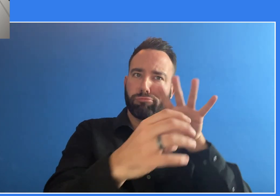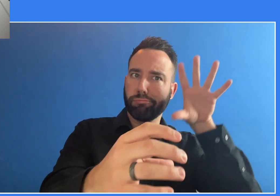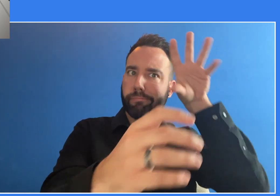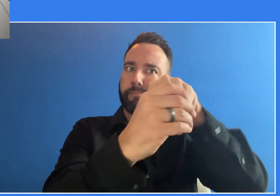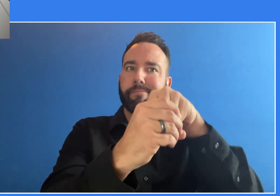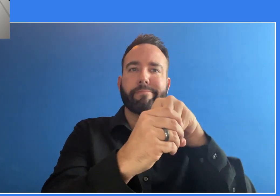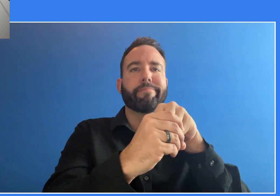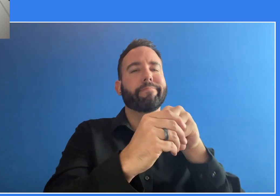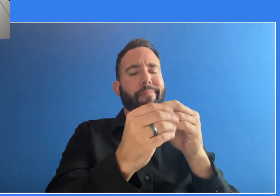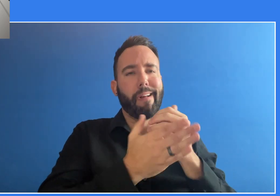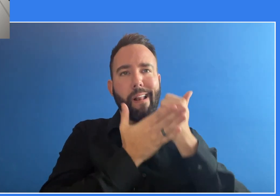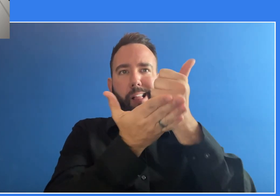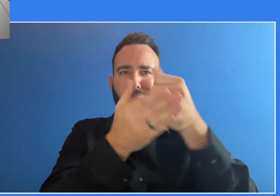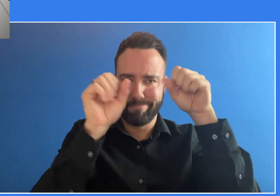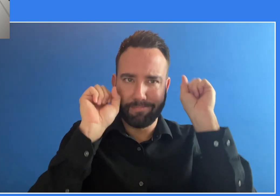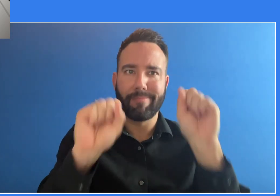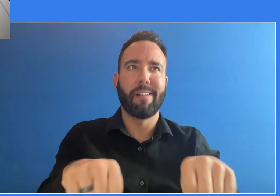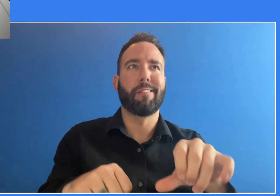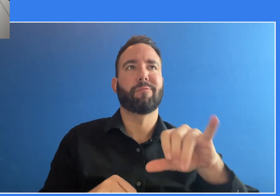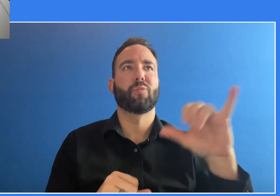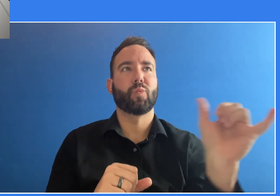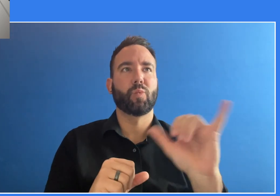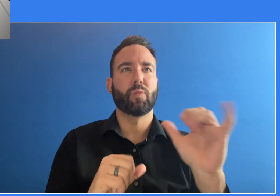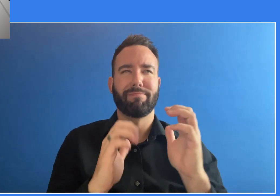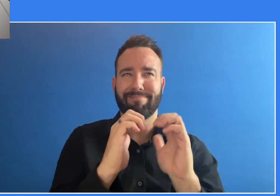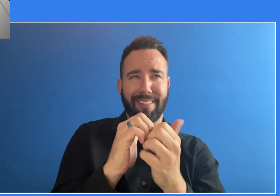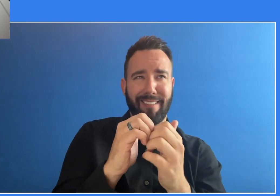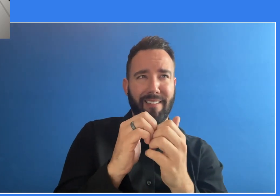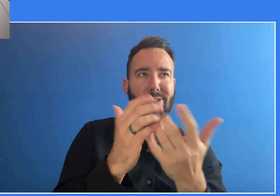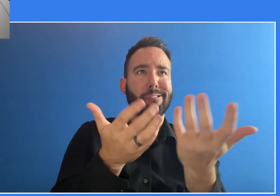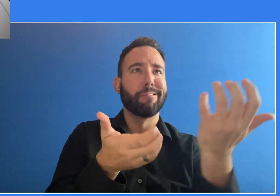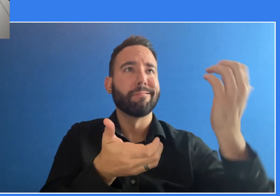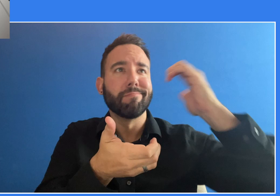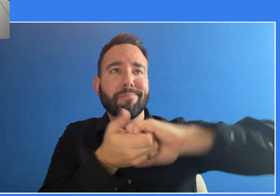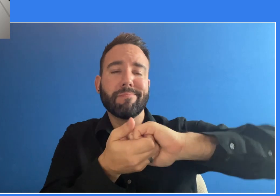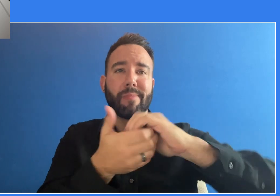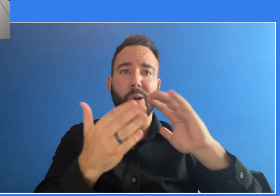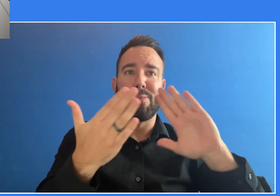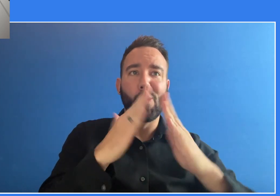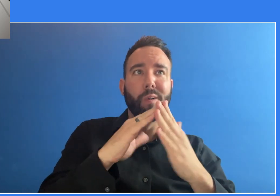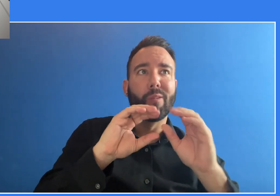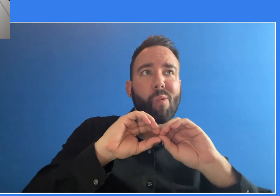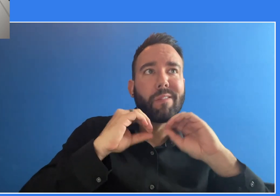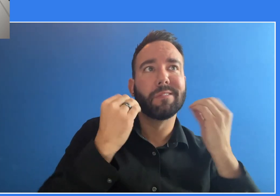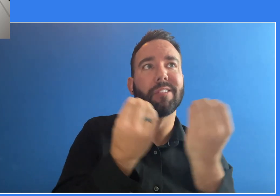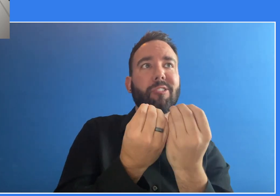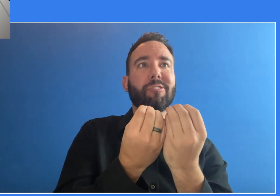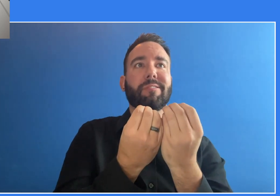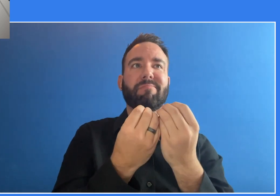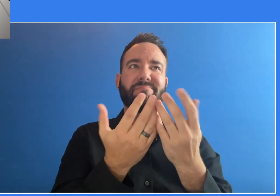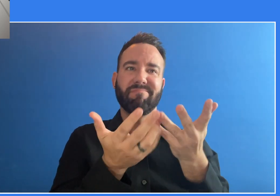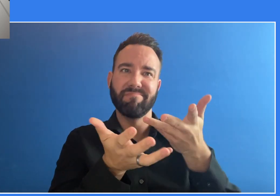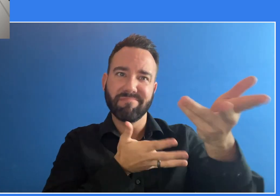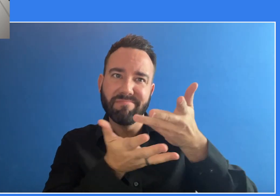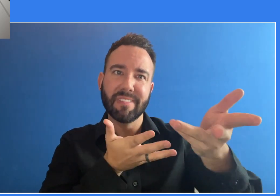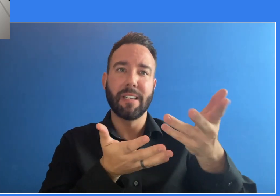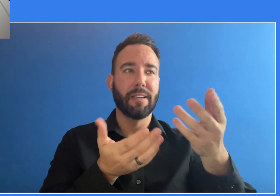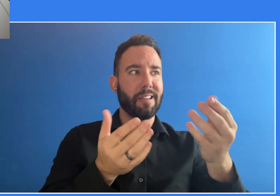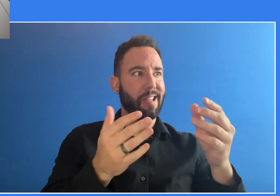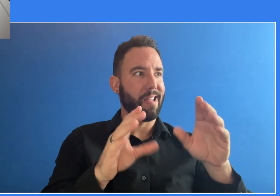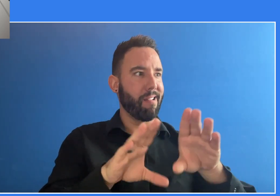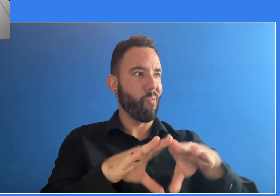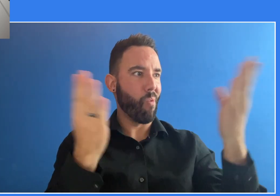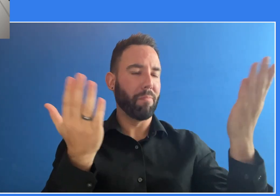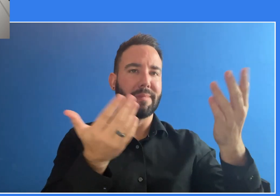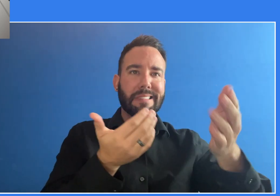pueden ayudar a garantizar que todos se vacunen. Los gobiernos estatales y locales pueden trabajar con organizaciones